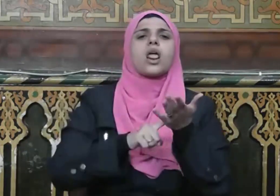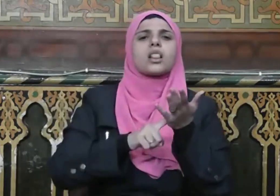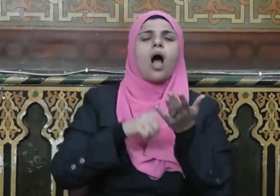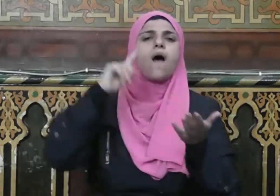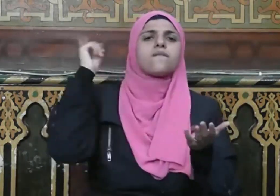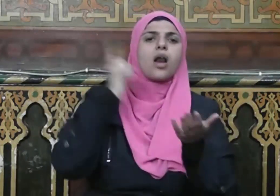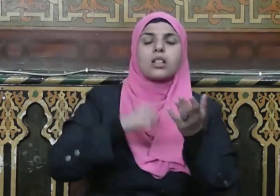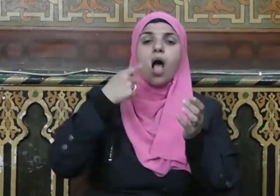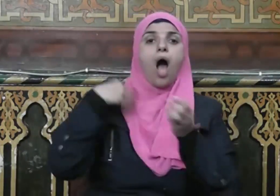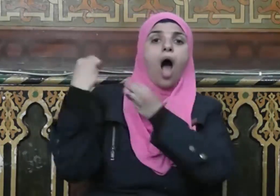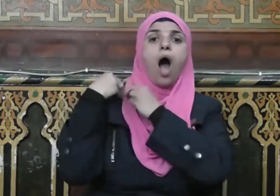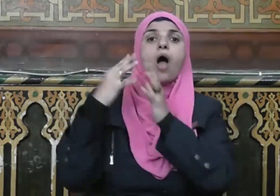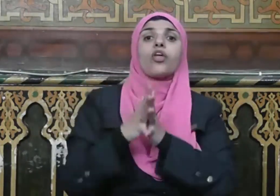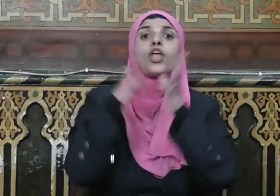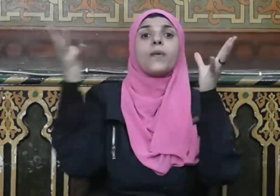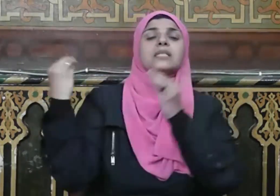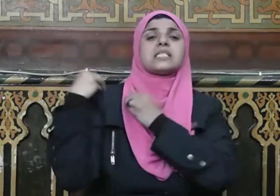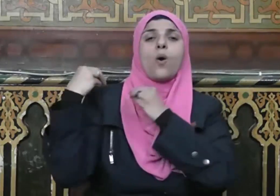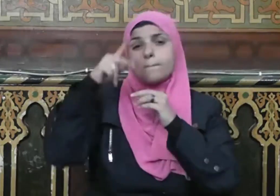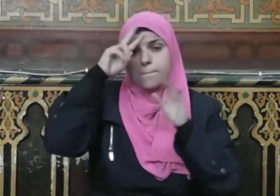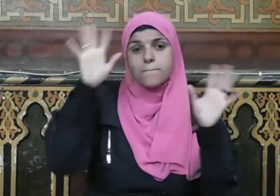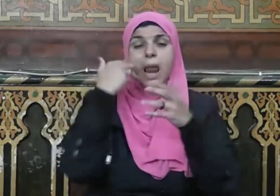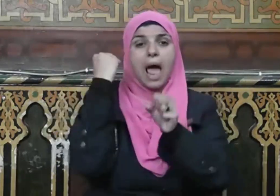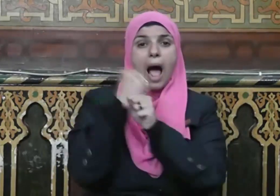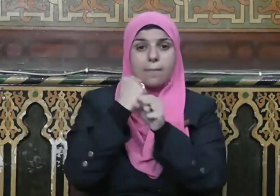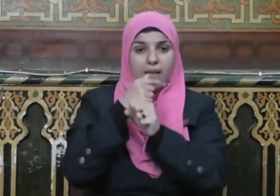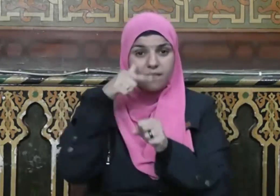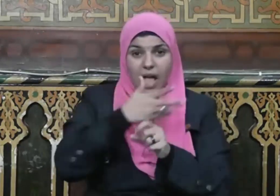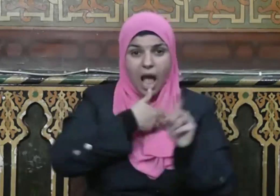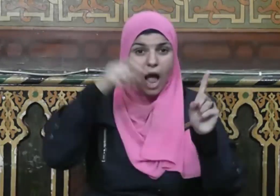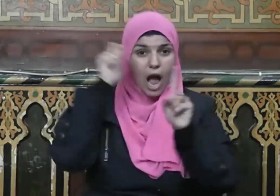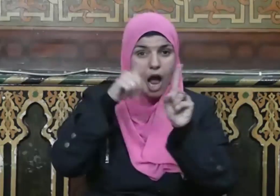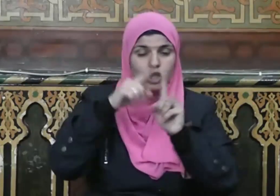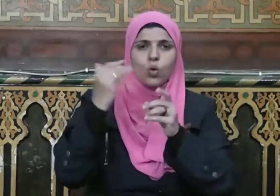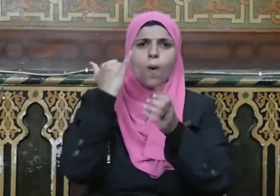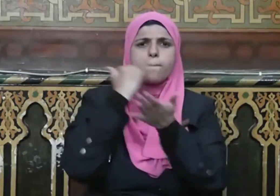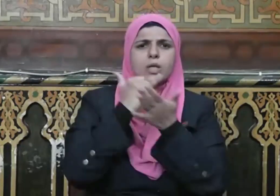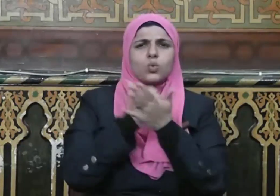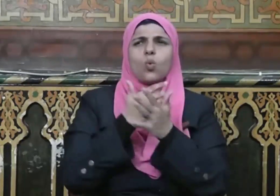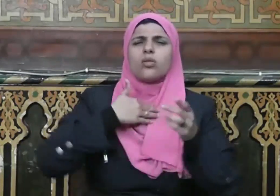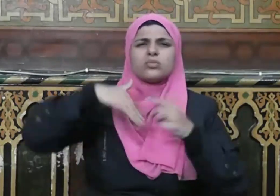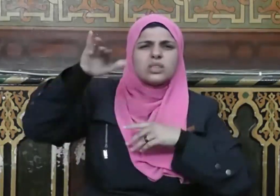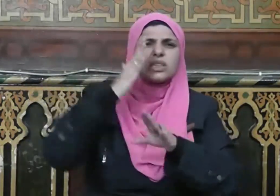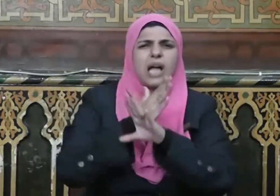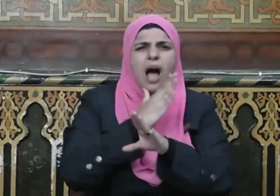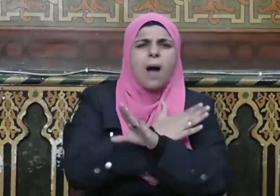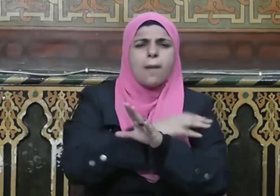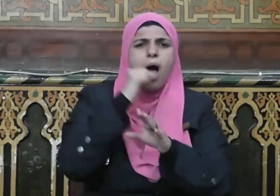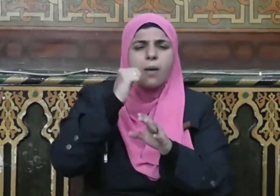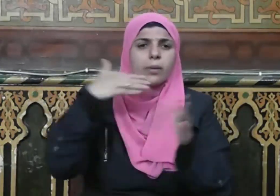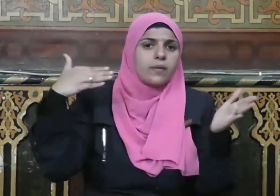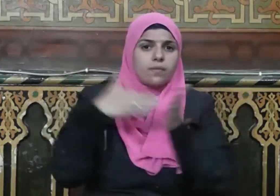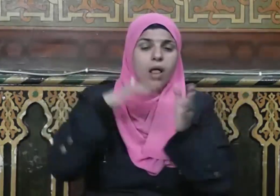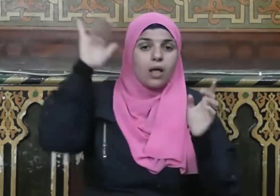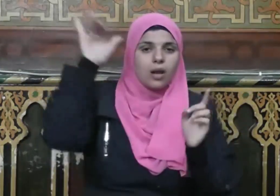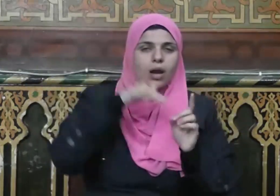الثواب من أداها وتحمل مشقتها وجد لذتها في